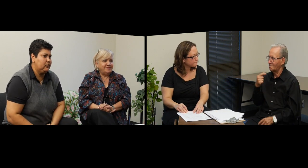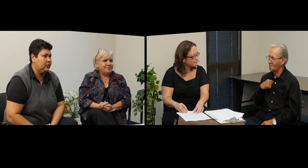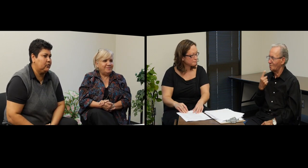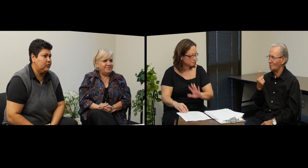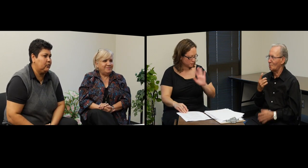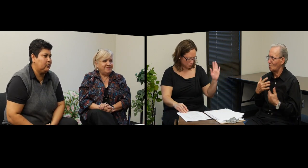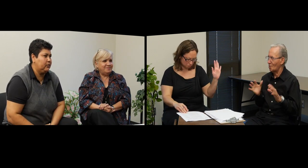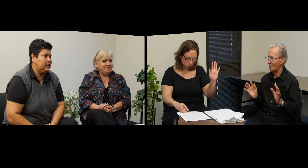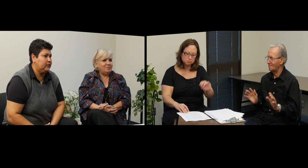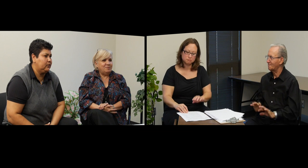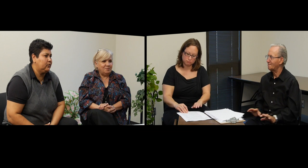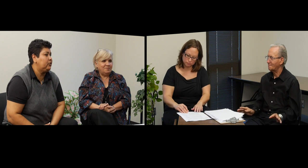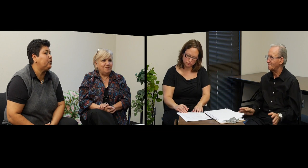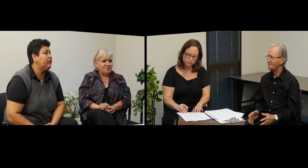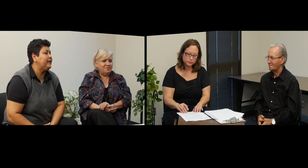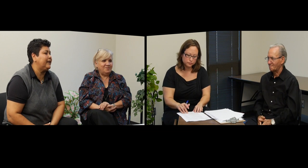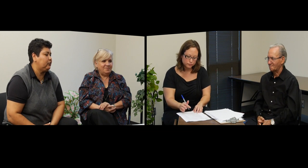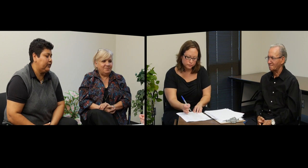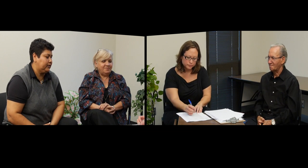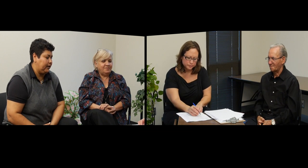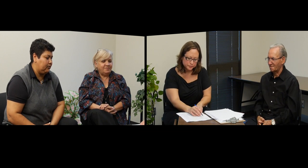el único ingreso que tengo.